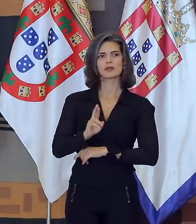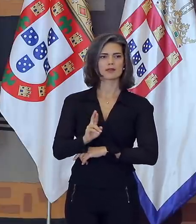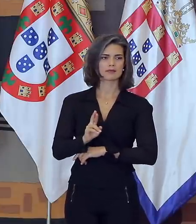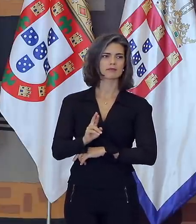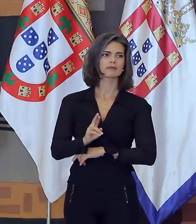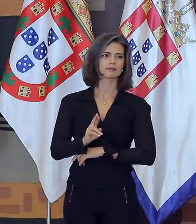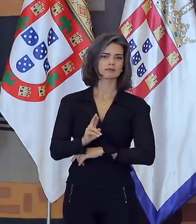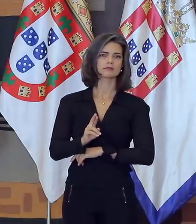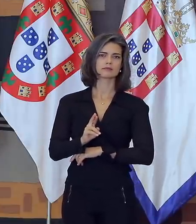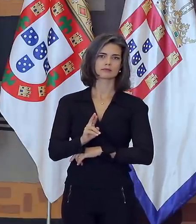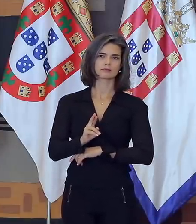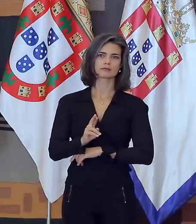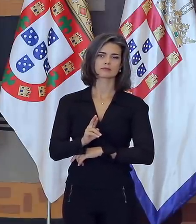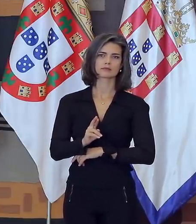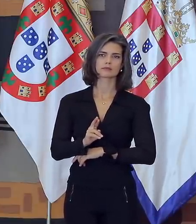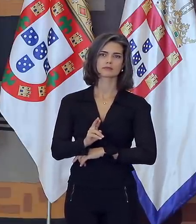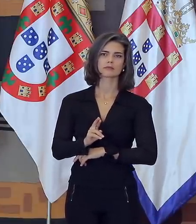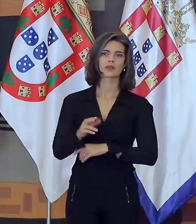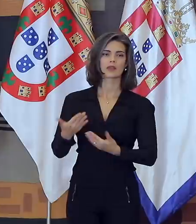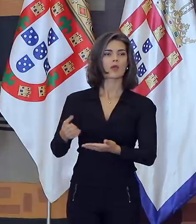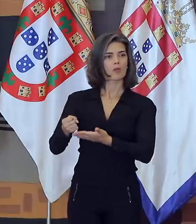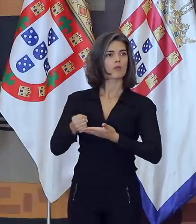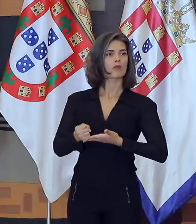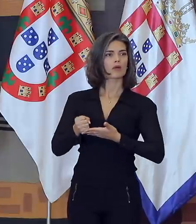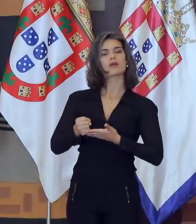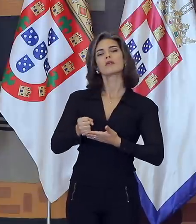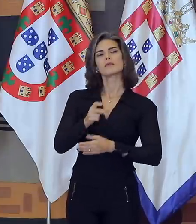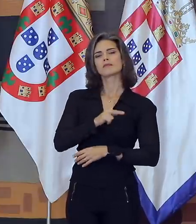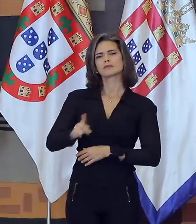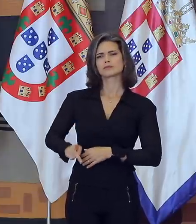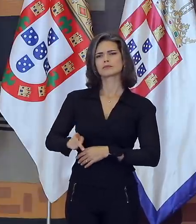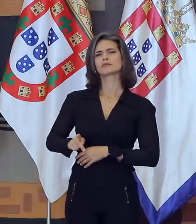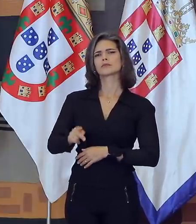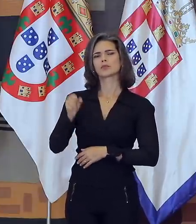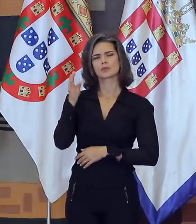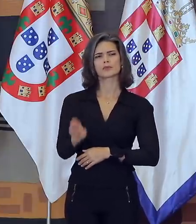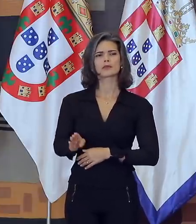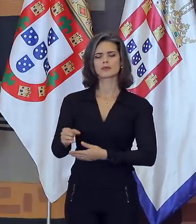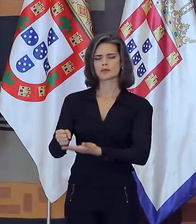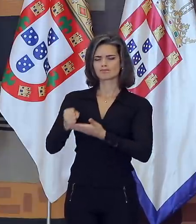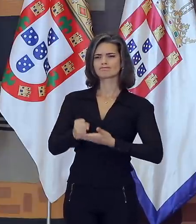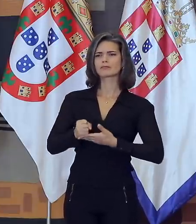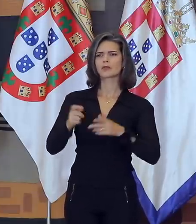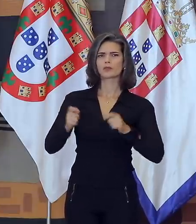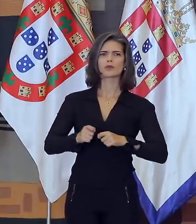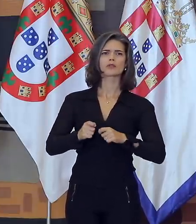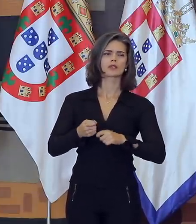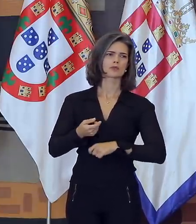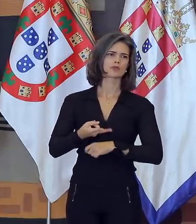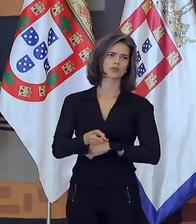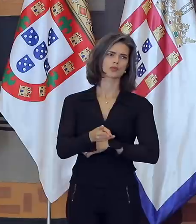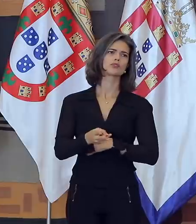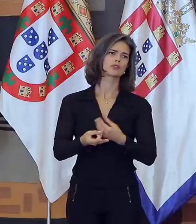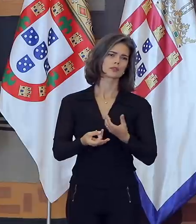Tivemos nisso o decisivo apoio do Presidente da República, e isso nos permitirá, então, reativar esse